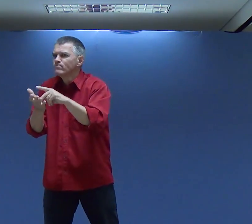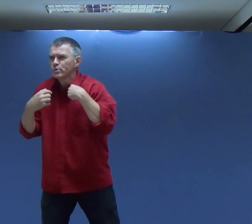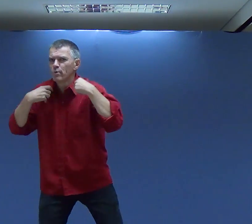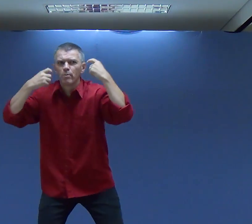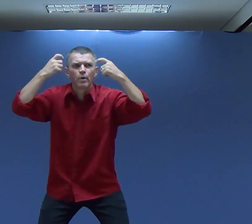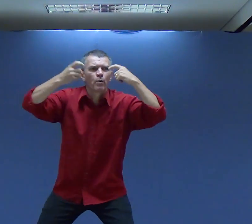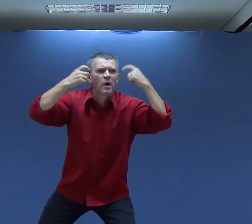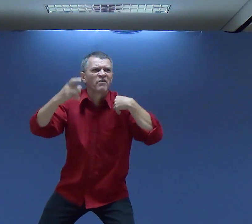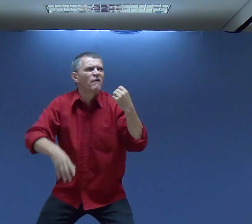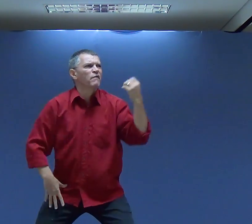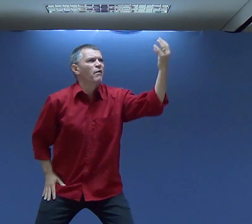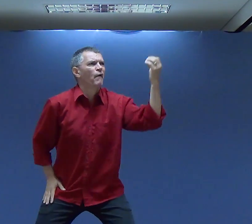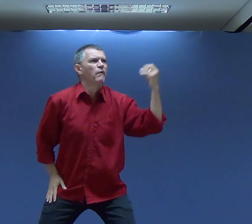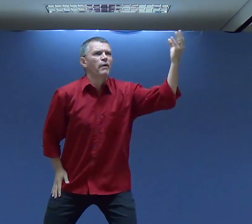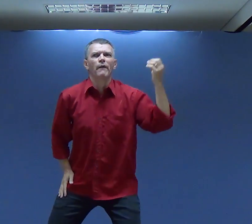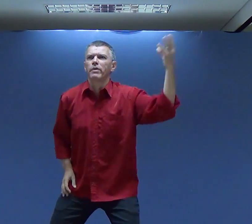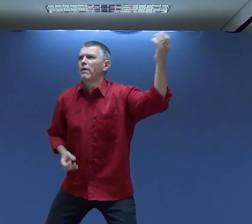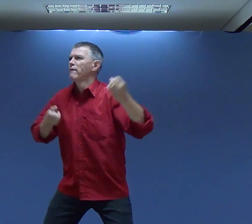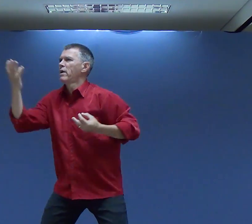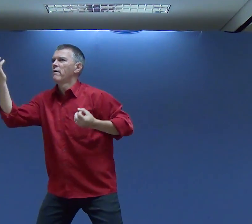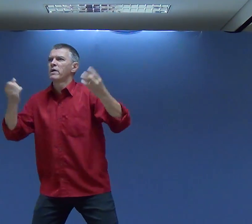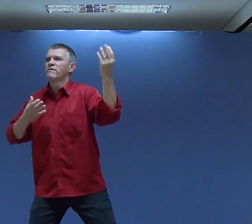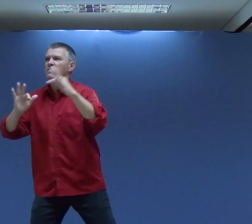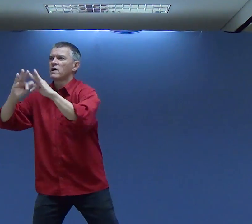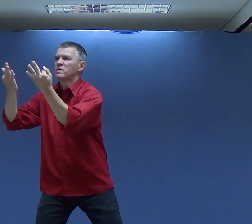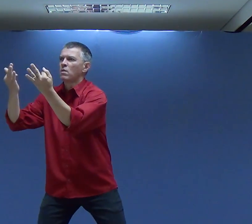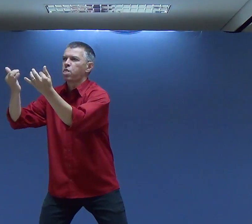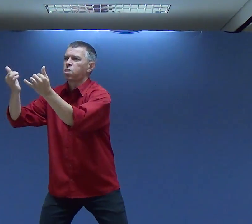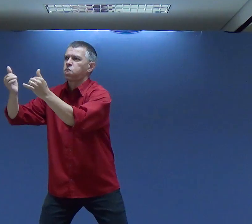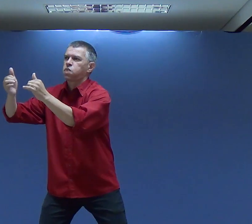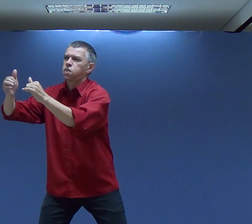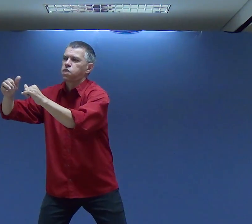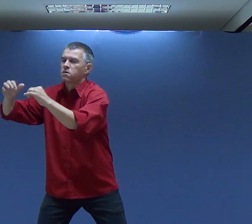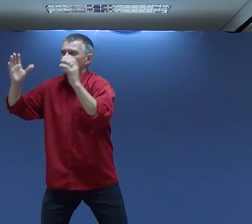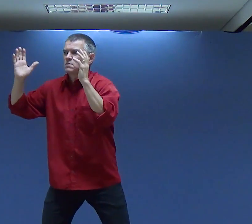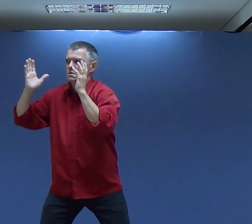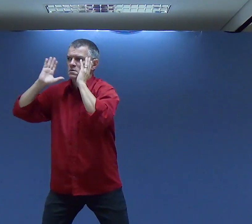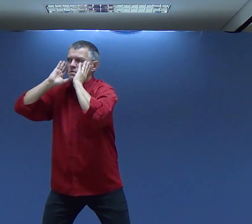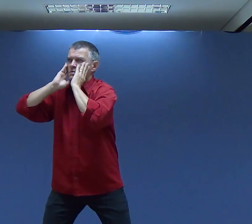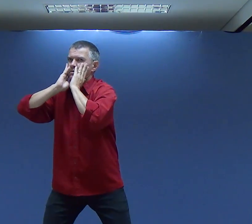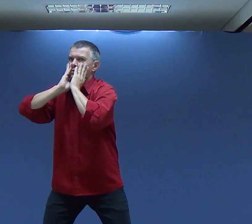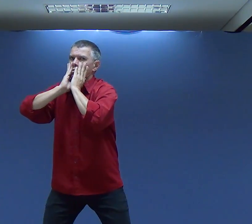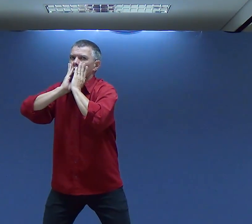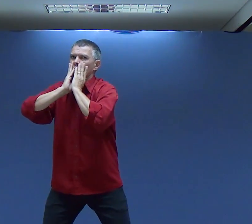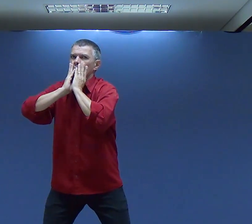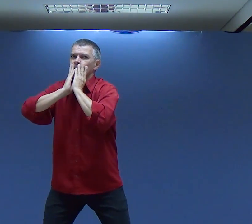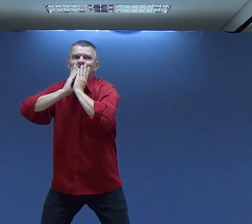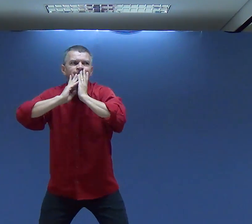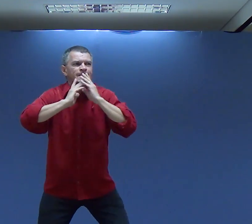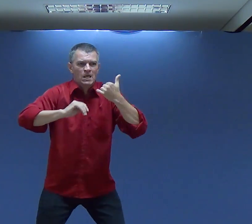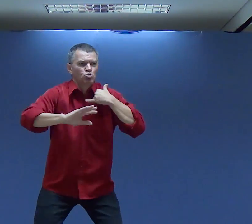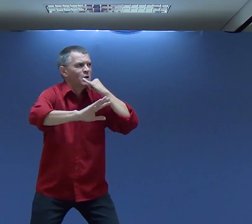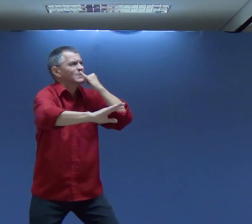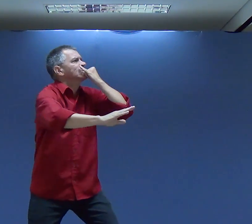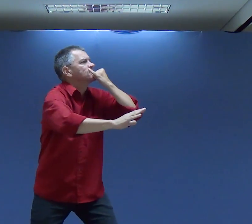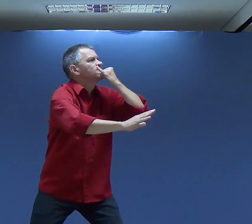Isso é uma grande Realidade Estava bem preocupada Em viajar E cuidar E fazer uma série de coisas Mas estava